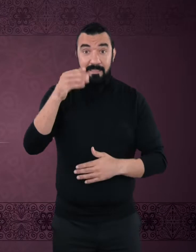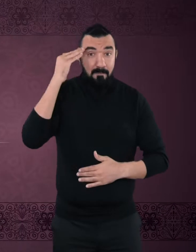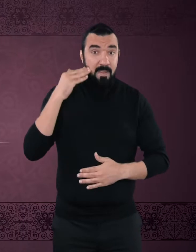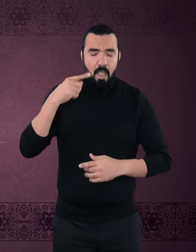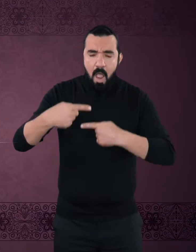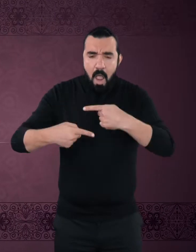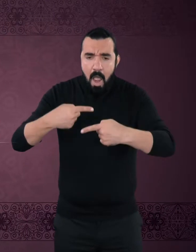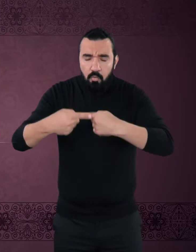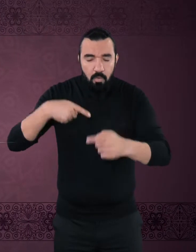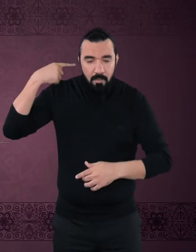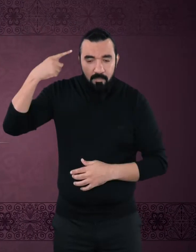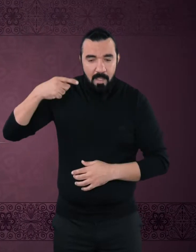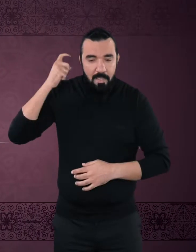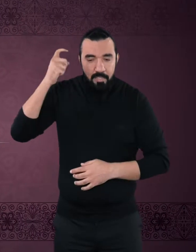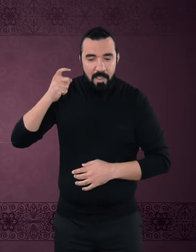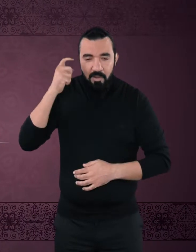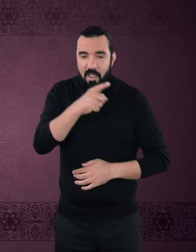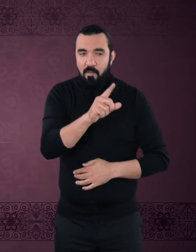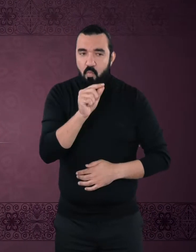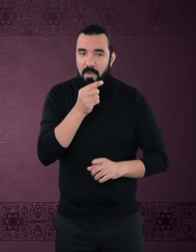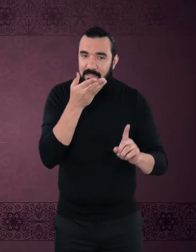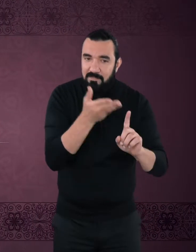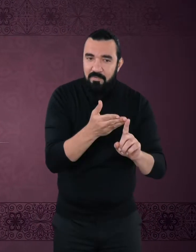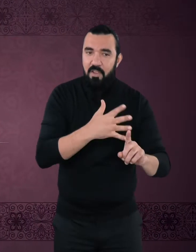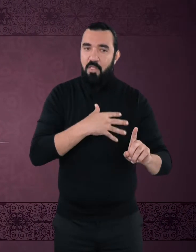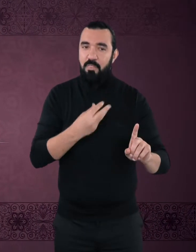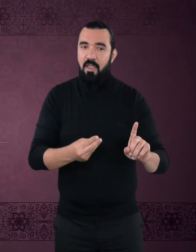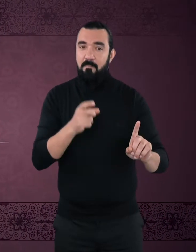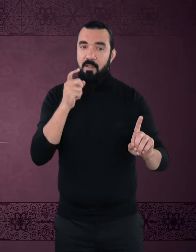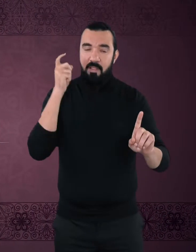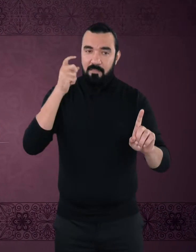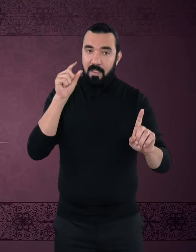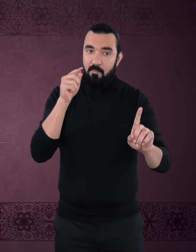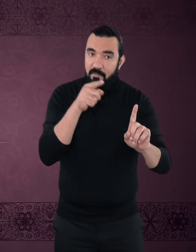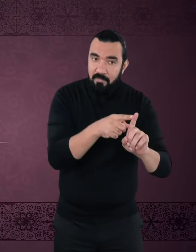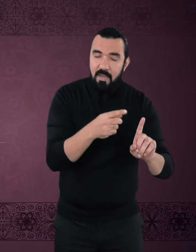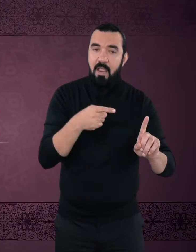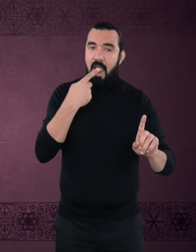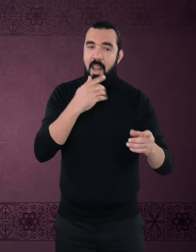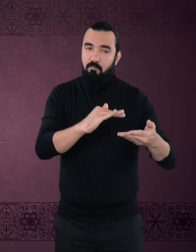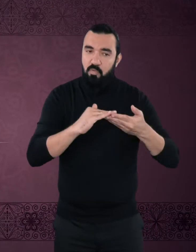كلما ذكرك الشيطان بسلبياته حافظك الله